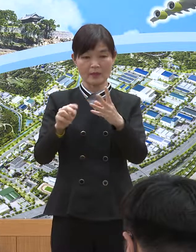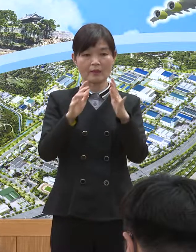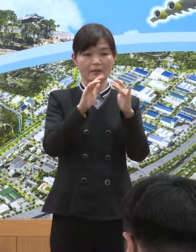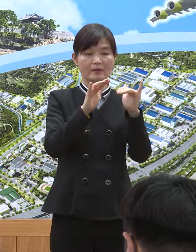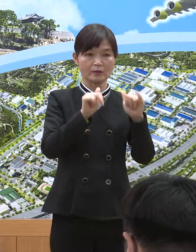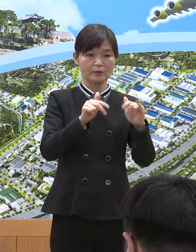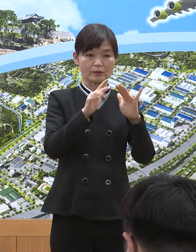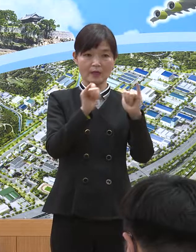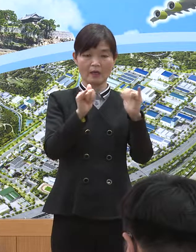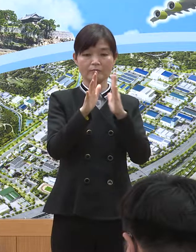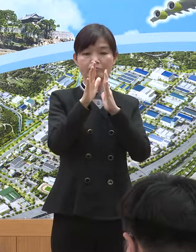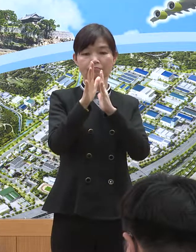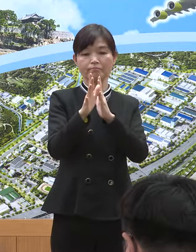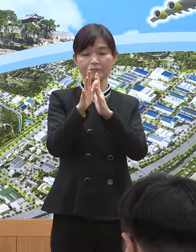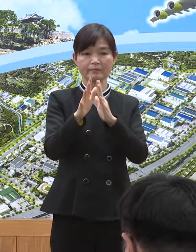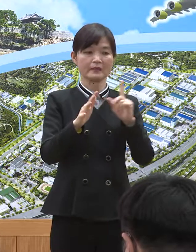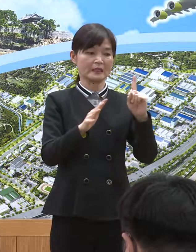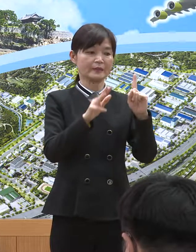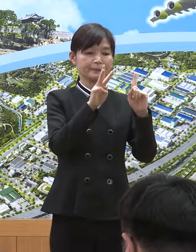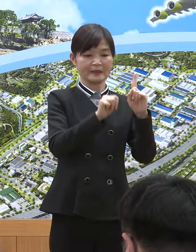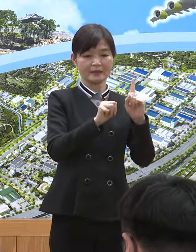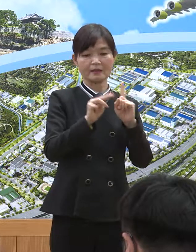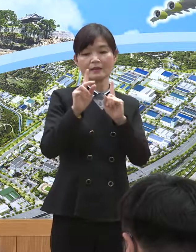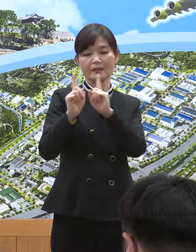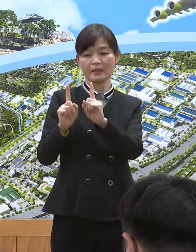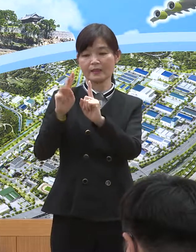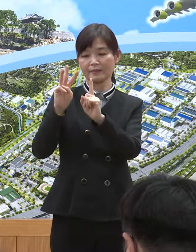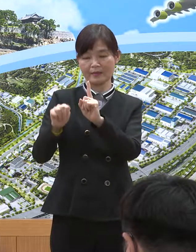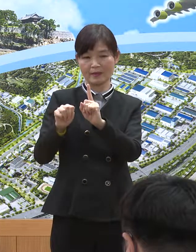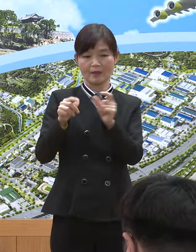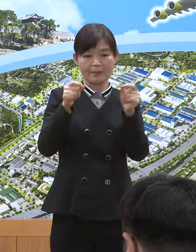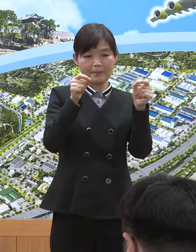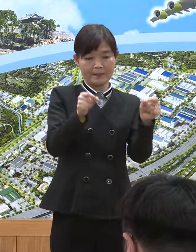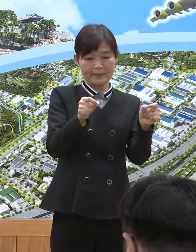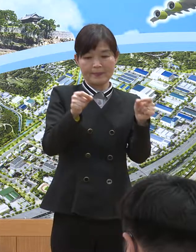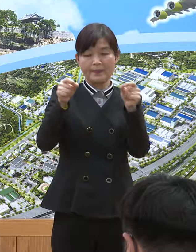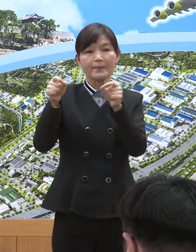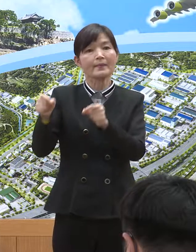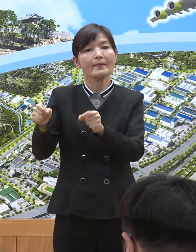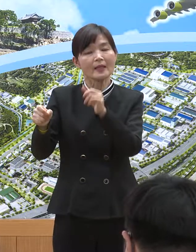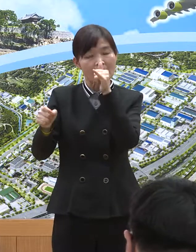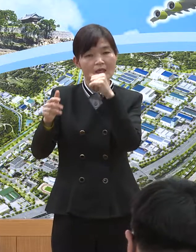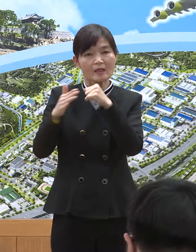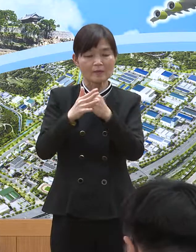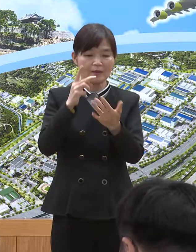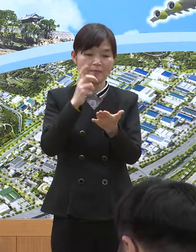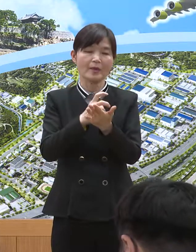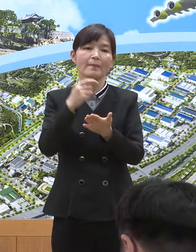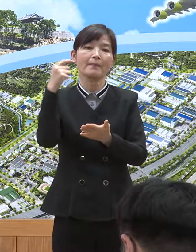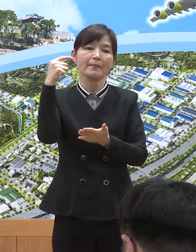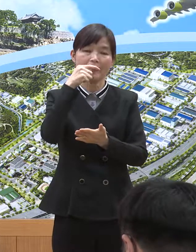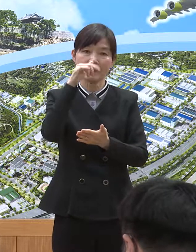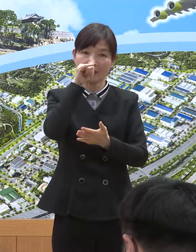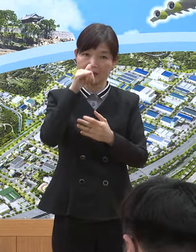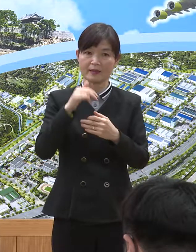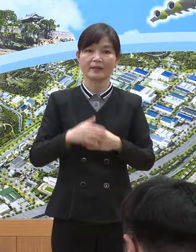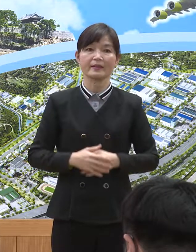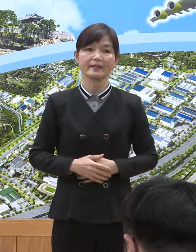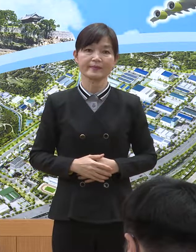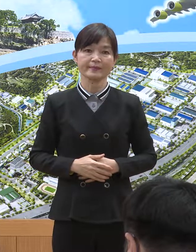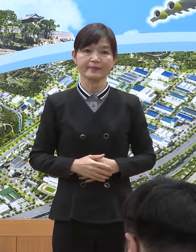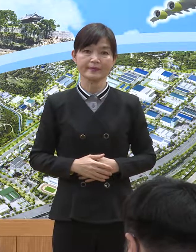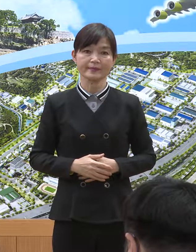이상 간격을 유지하는 등 취식 특별관리구역을 지정 운영하여야 합니다.